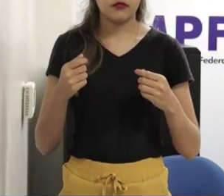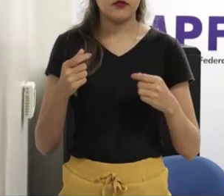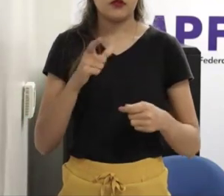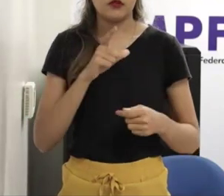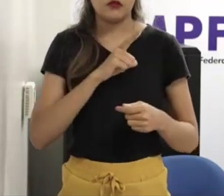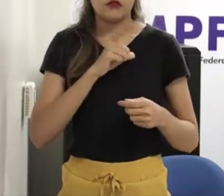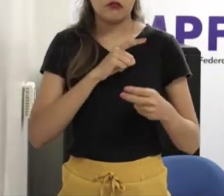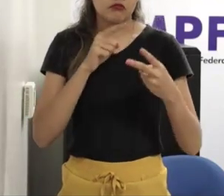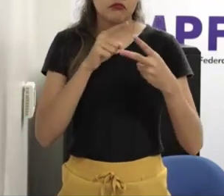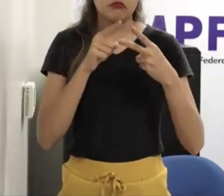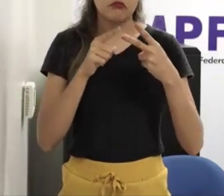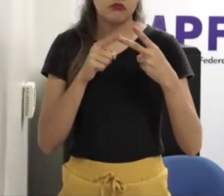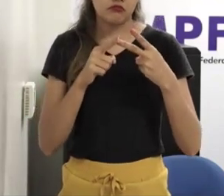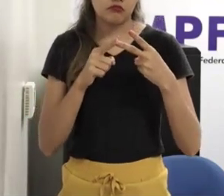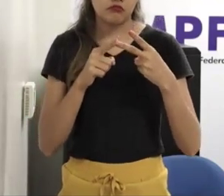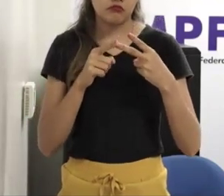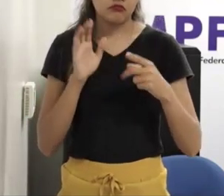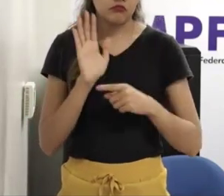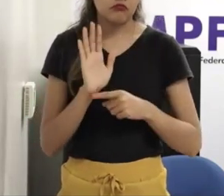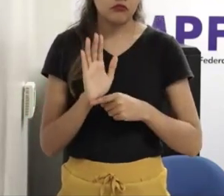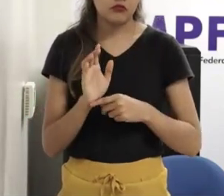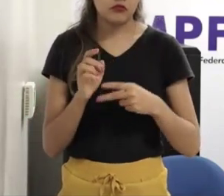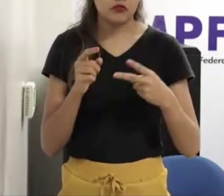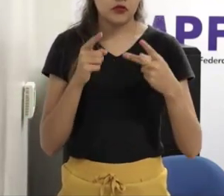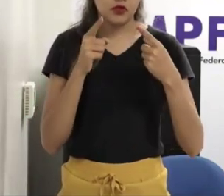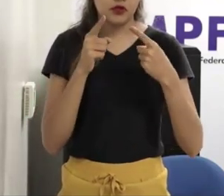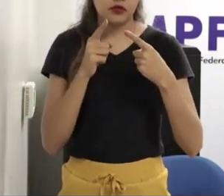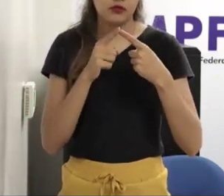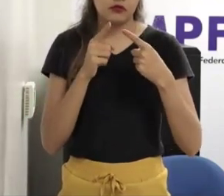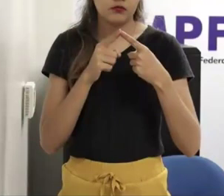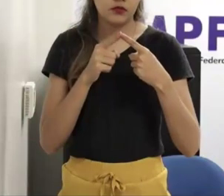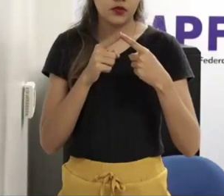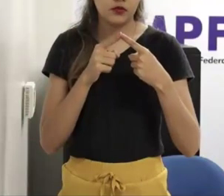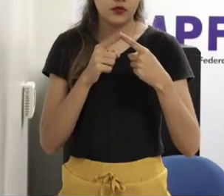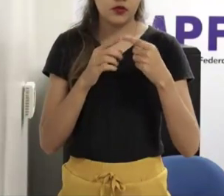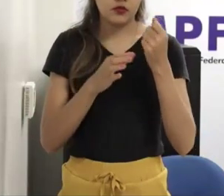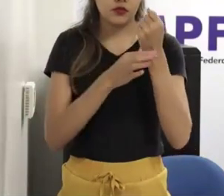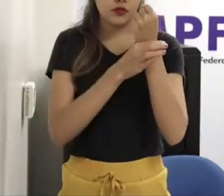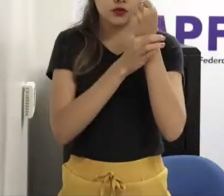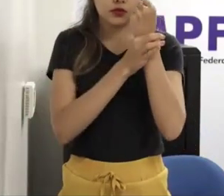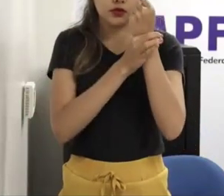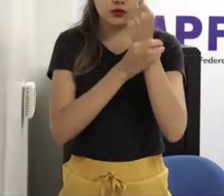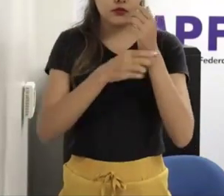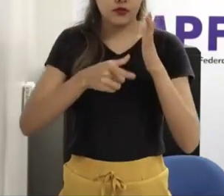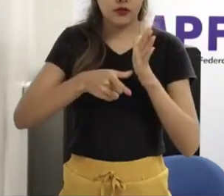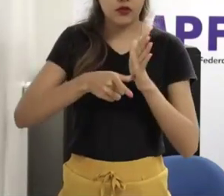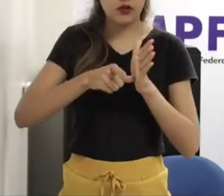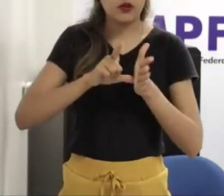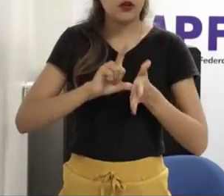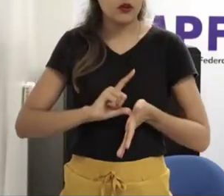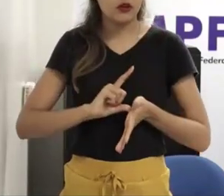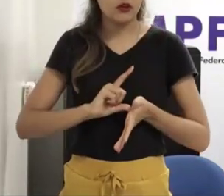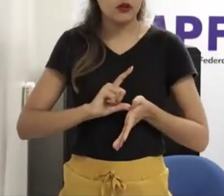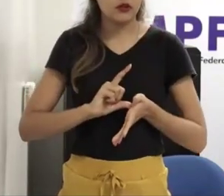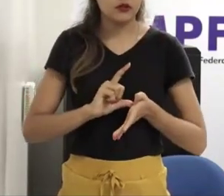eu diria a maior preocupação é as pessoas estarem eu acho que derrubar essa barreira